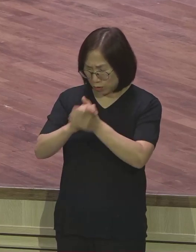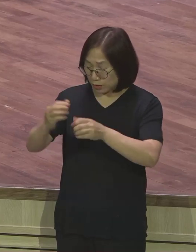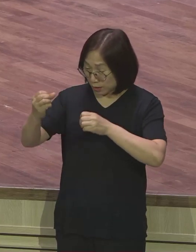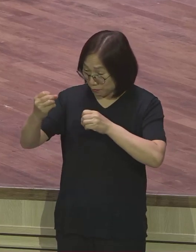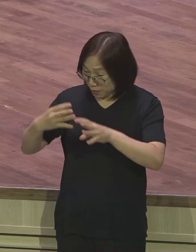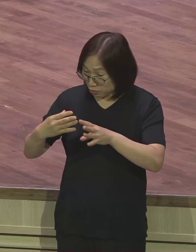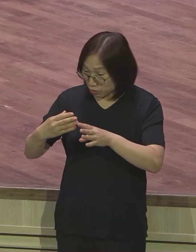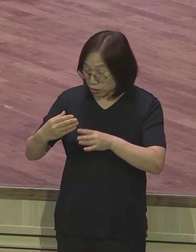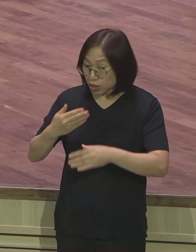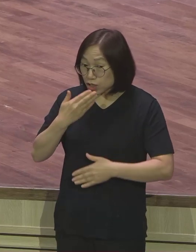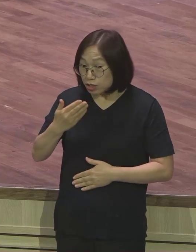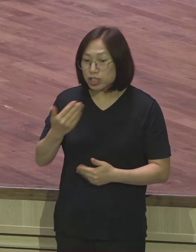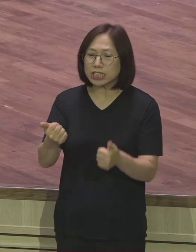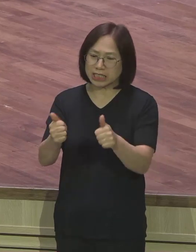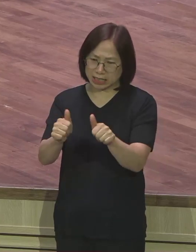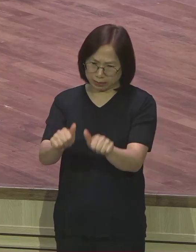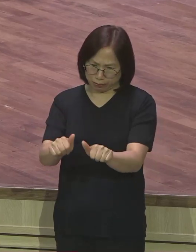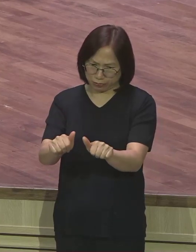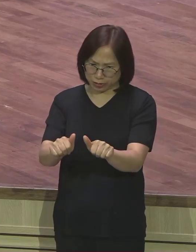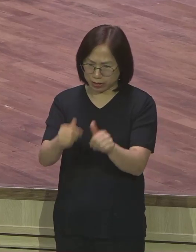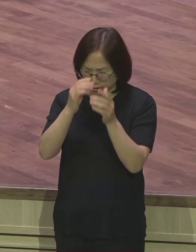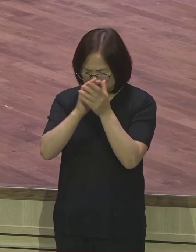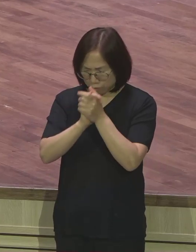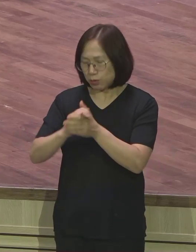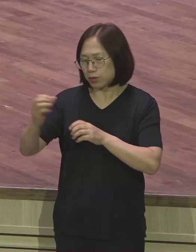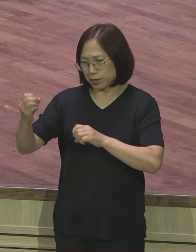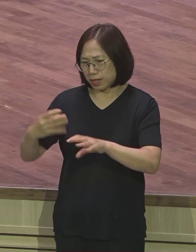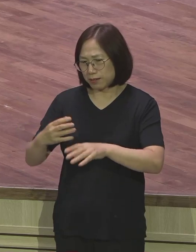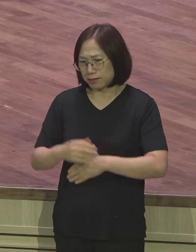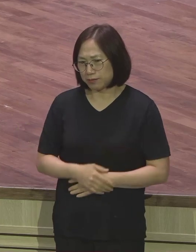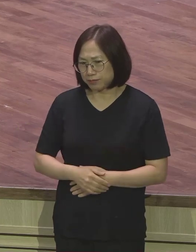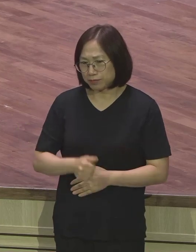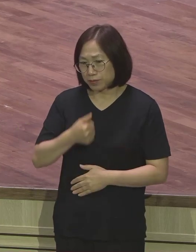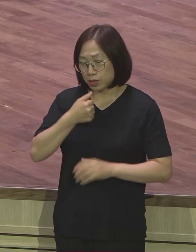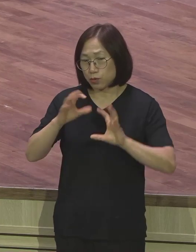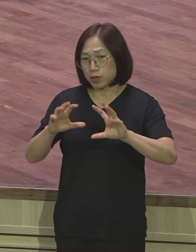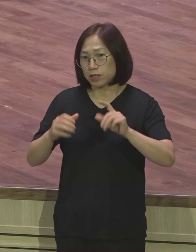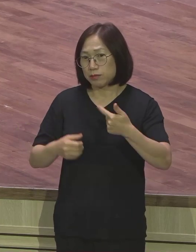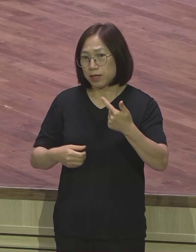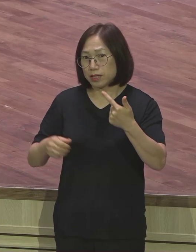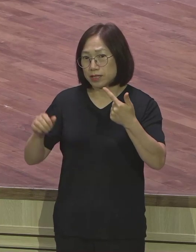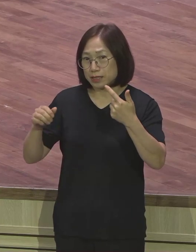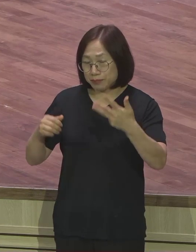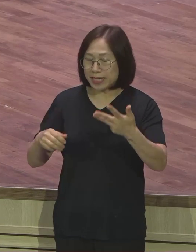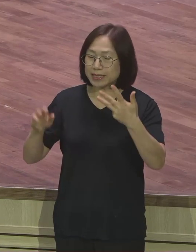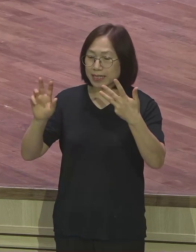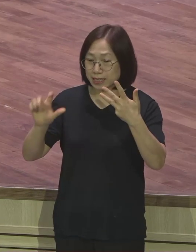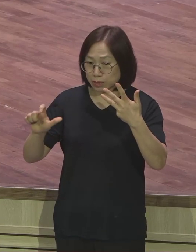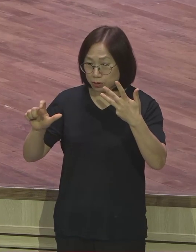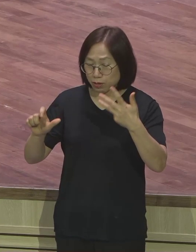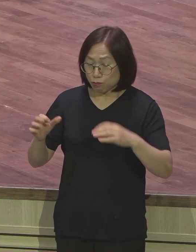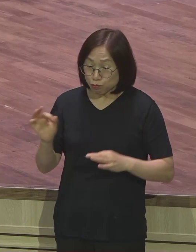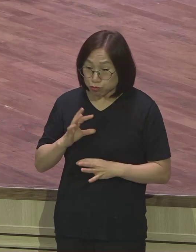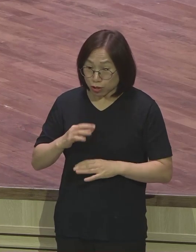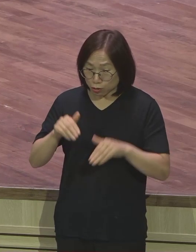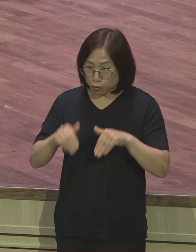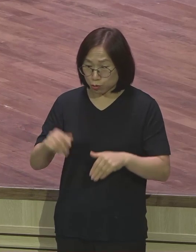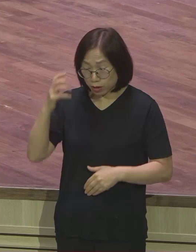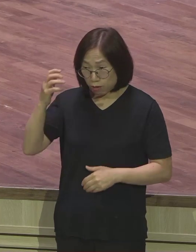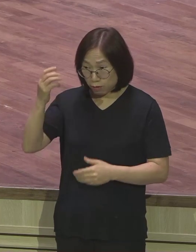신분 때문입니다. 로마서 8장 15절에는 너희는 다시 무서워하는 종의 영을 받지 아니하고 양자의